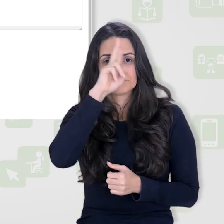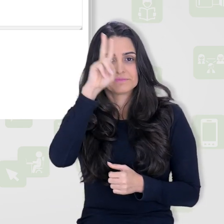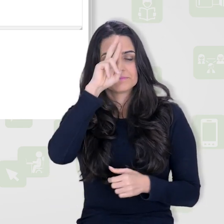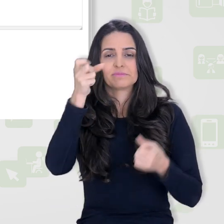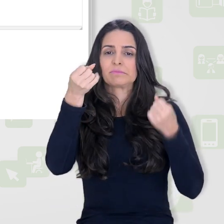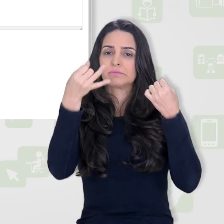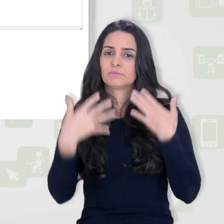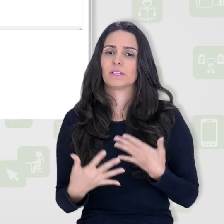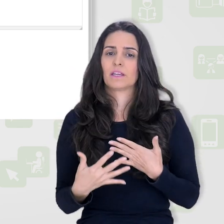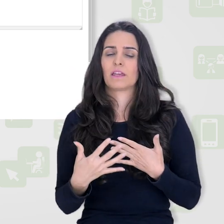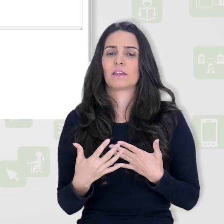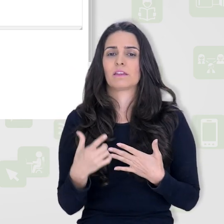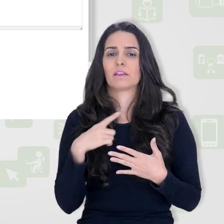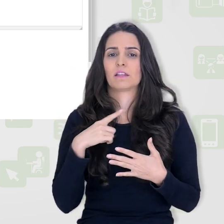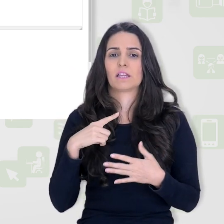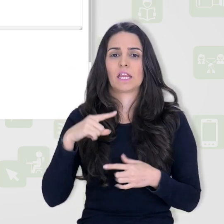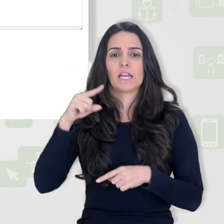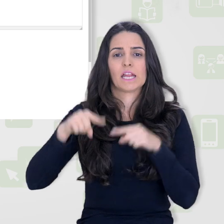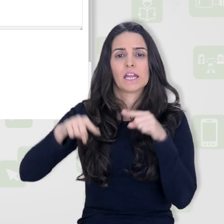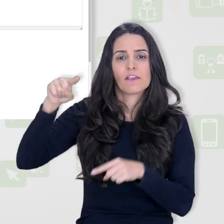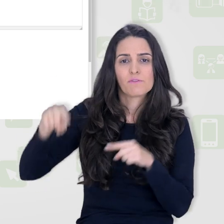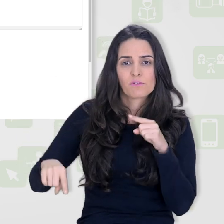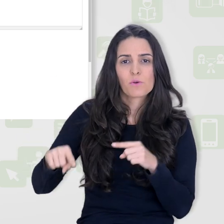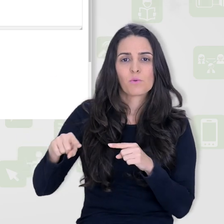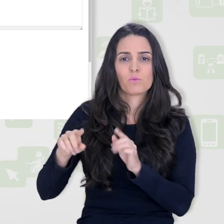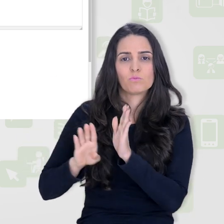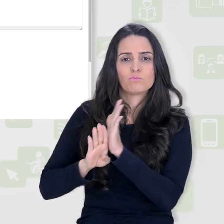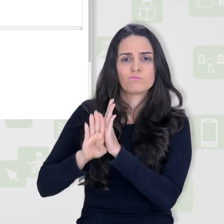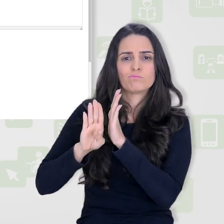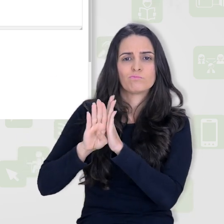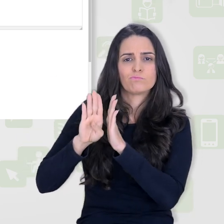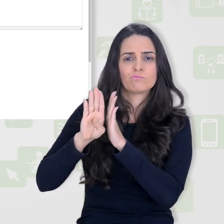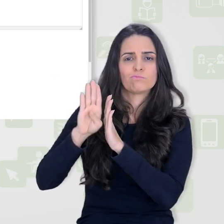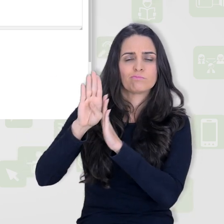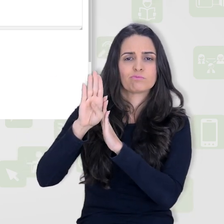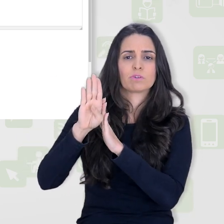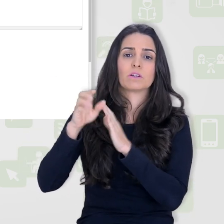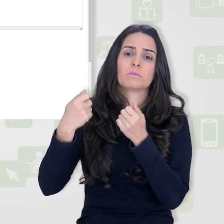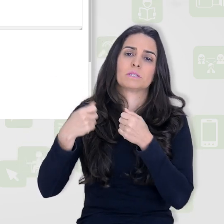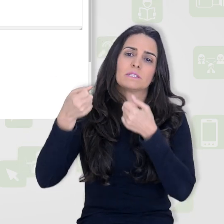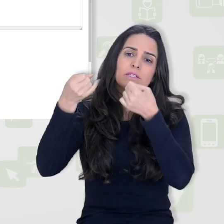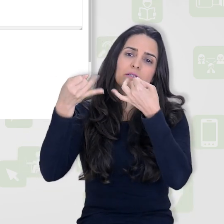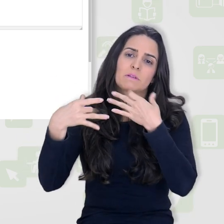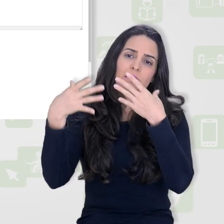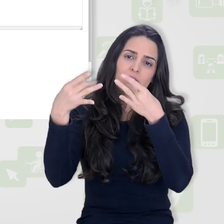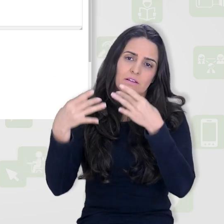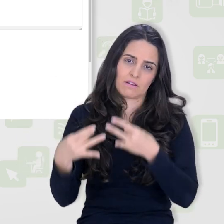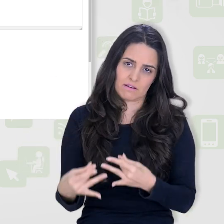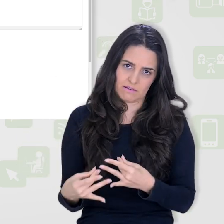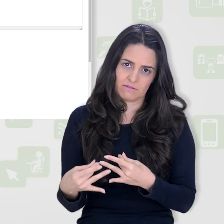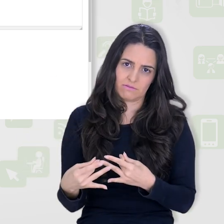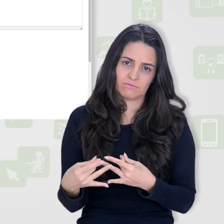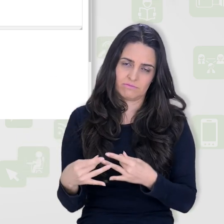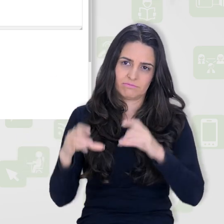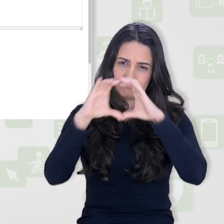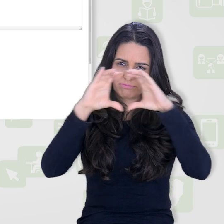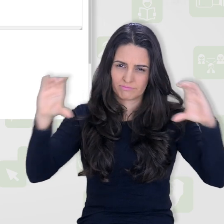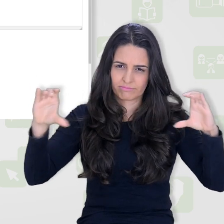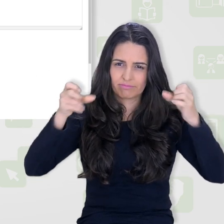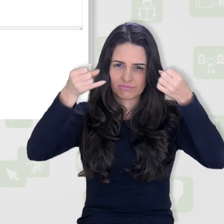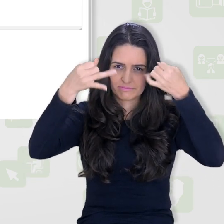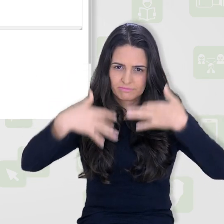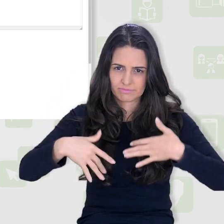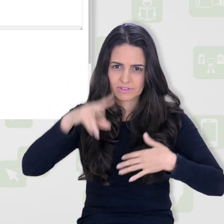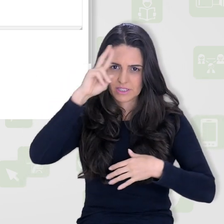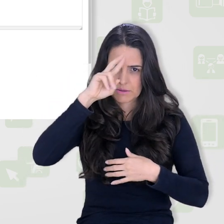importante que o significado desse nível, dessa gradação, esteja explicado acima na descrição.